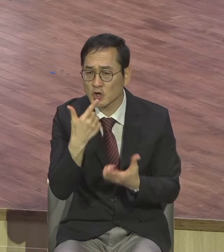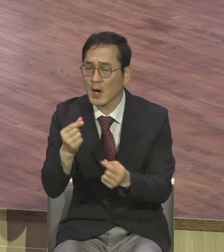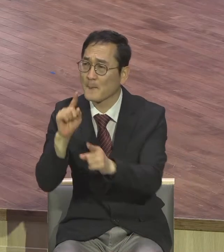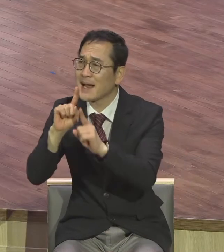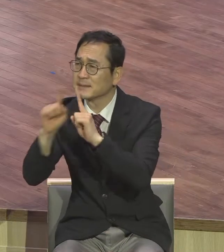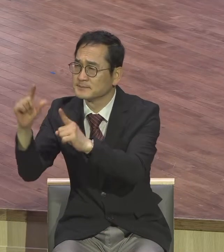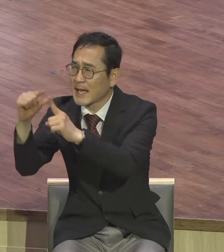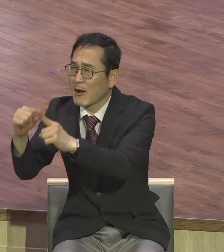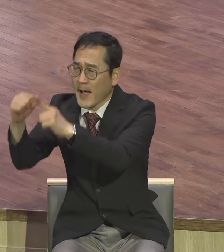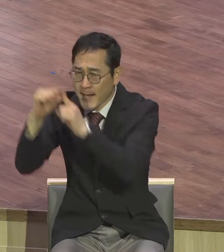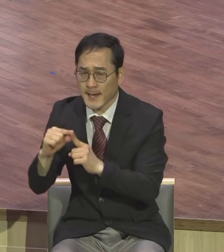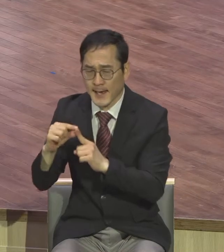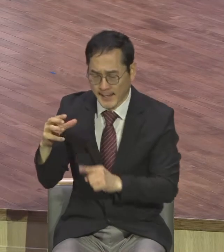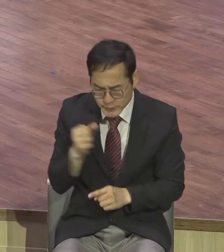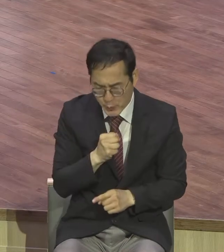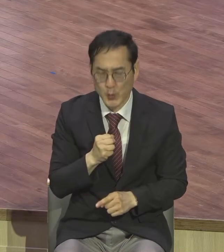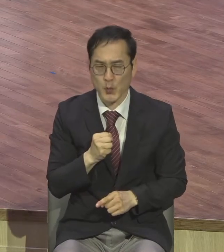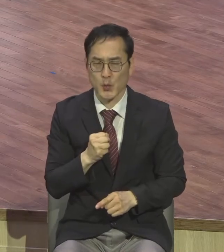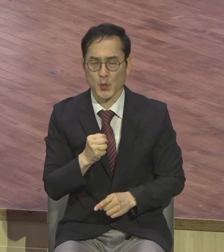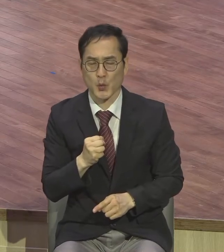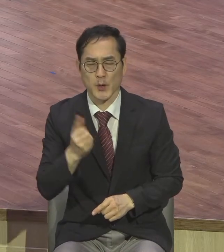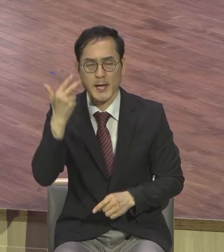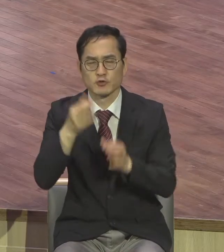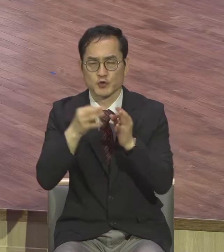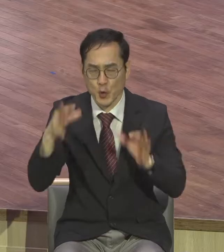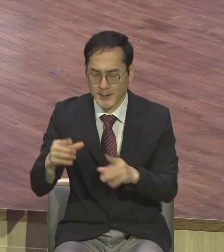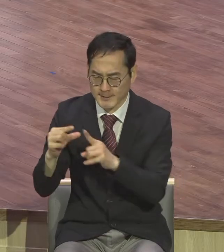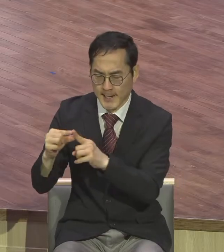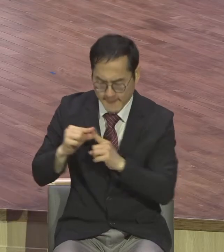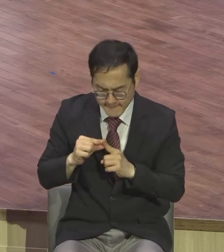잡고 내가 한번 이번 주간에 적용해 봐야지.